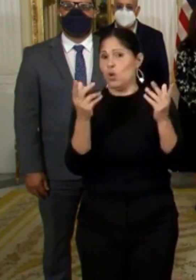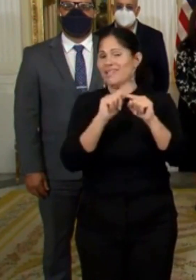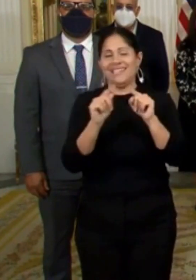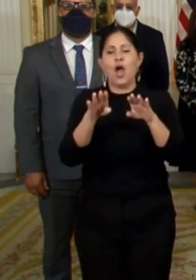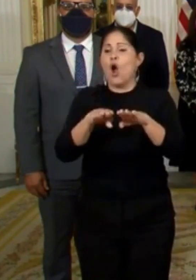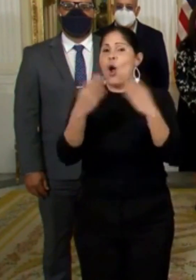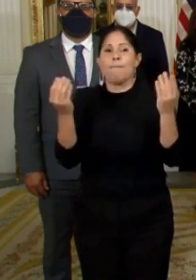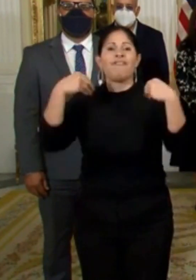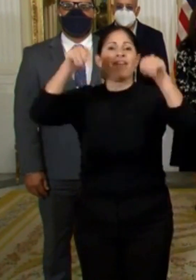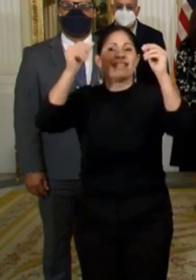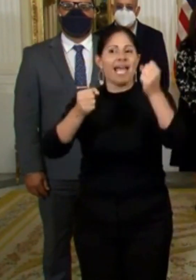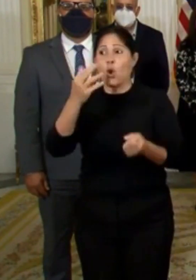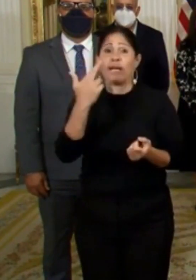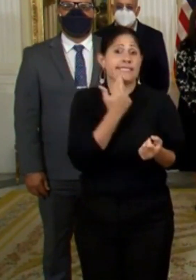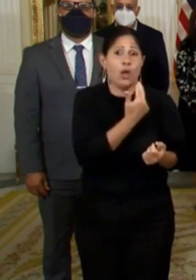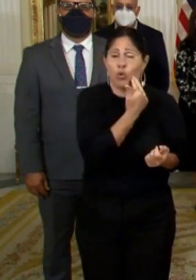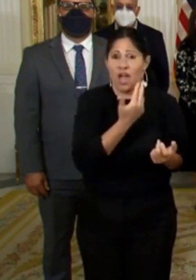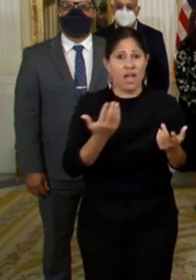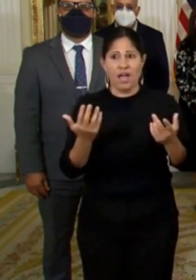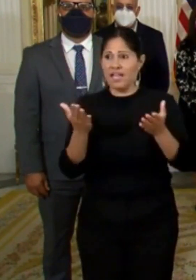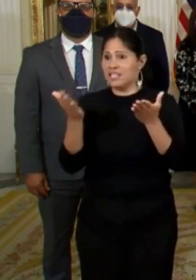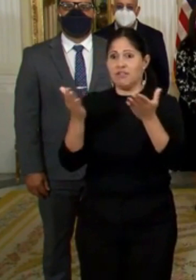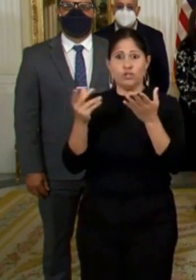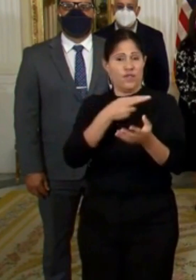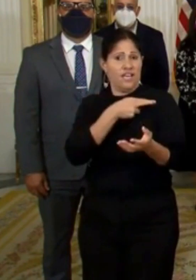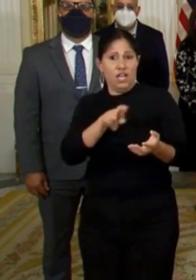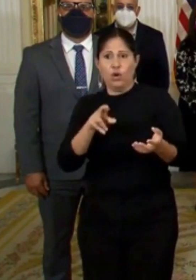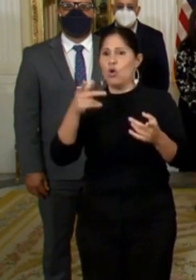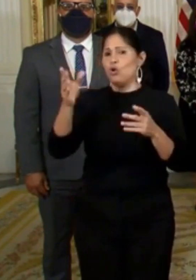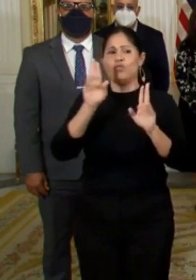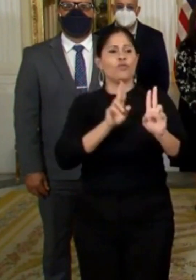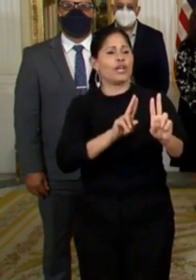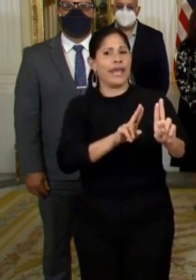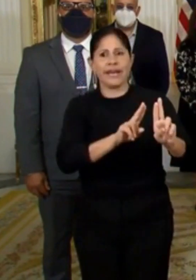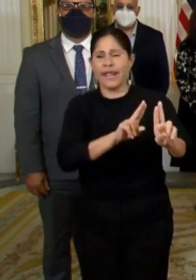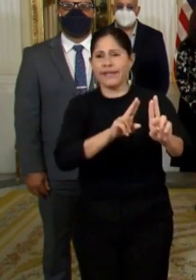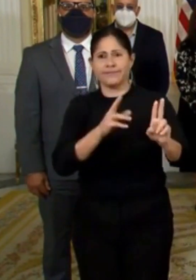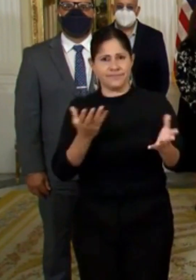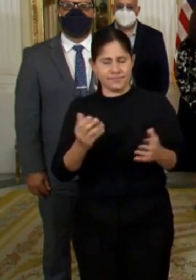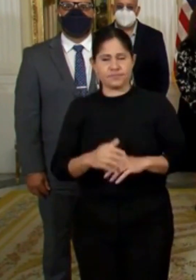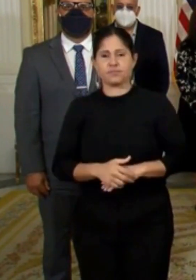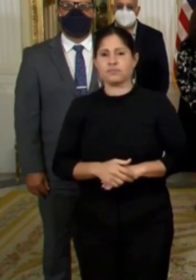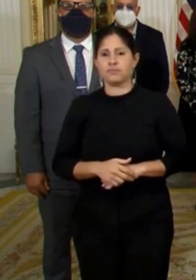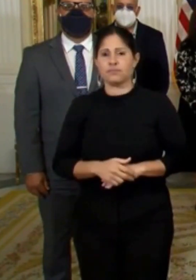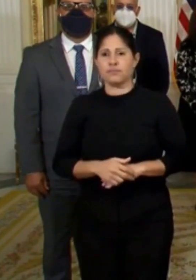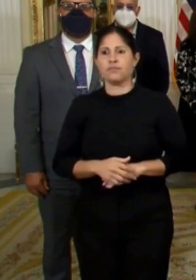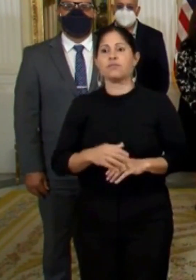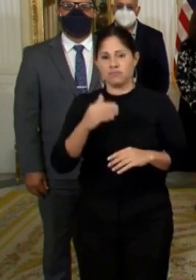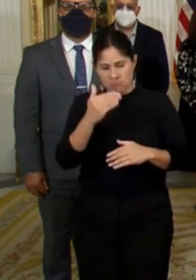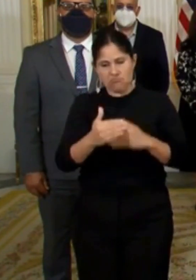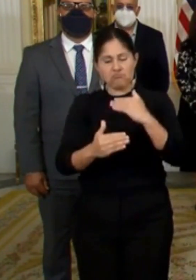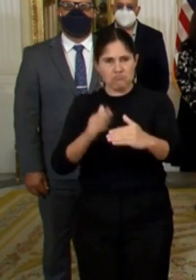restaurantes, servicios religiosos y velatorios, entre otros. La reanudación de las actividades